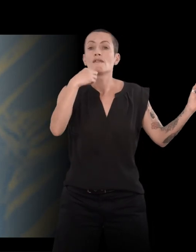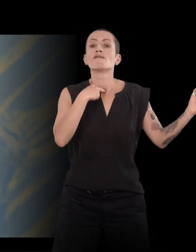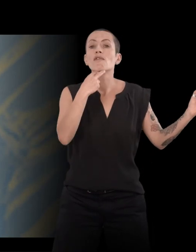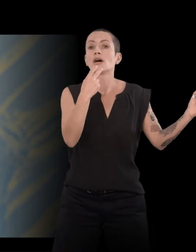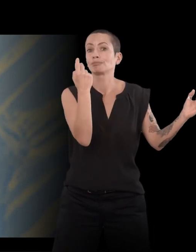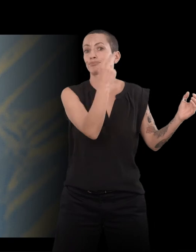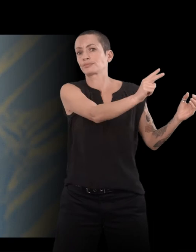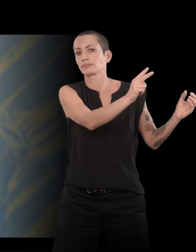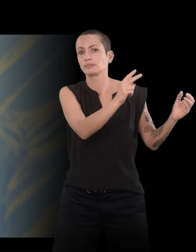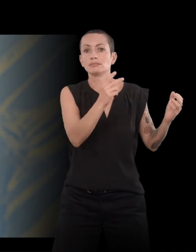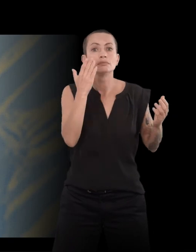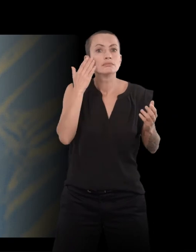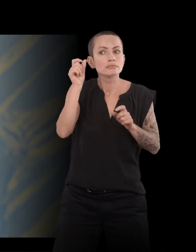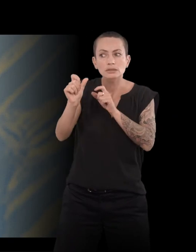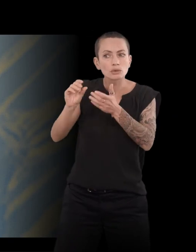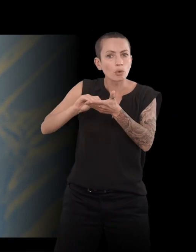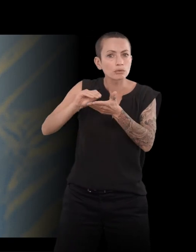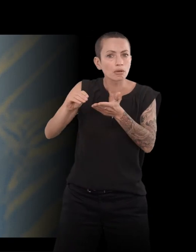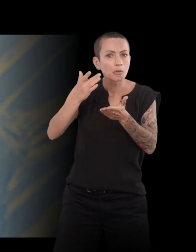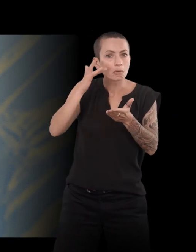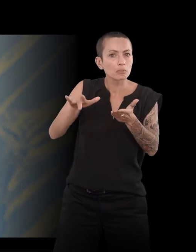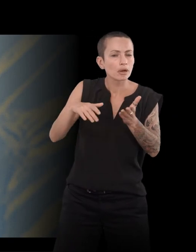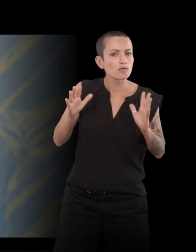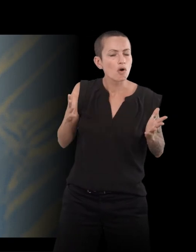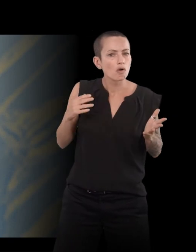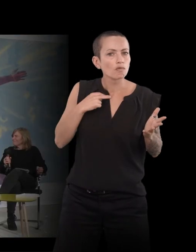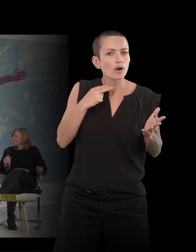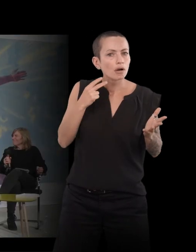si on veut entendre leur voix, il lire leur correspondance. Voilà, c la réponse.